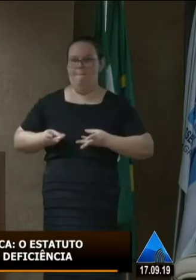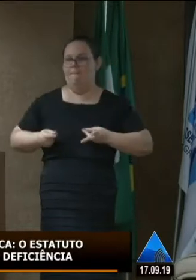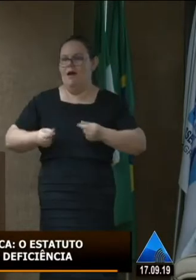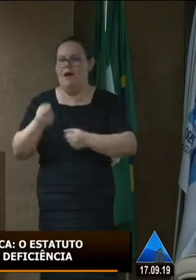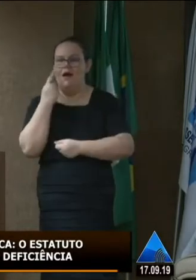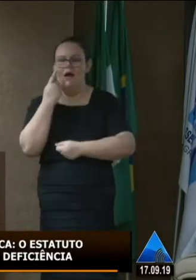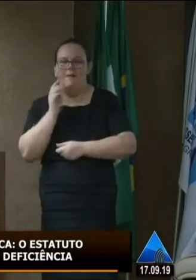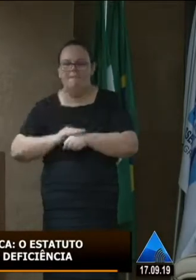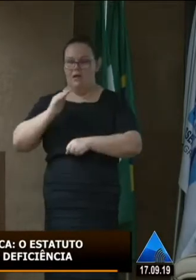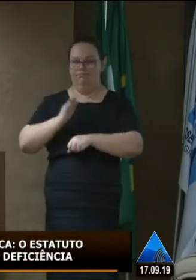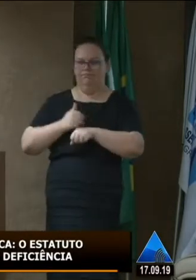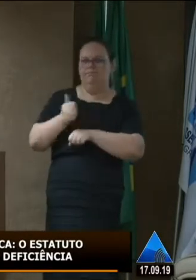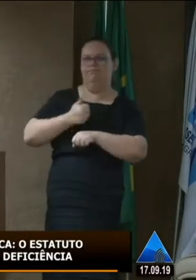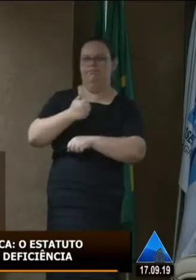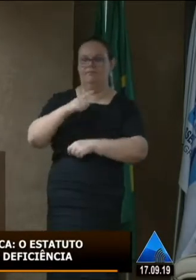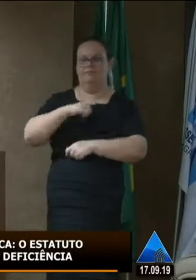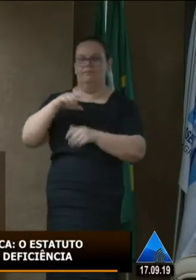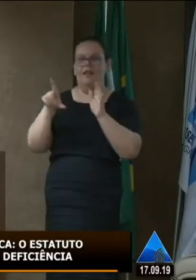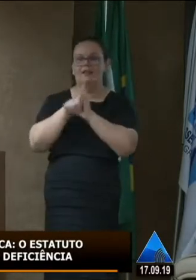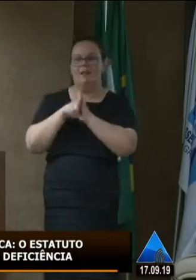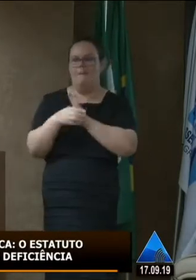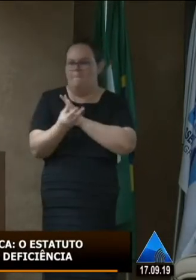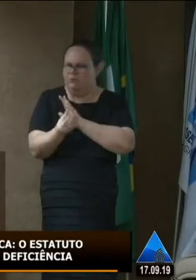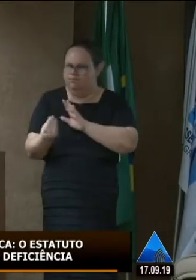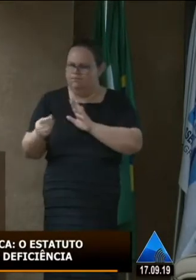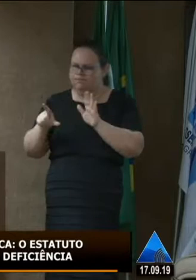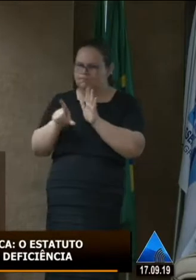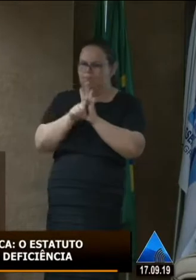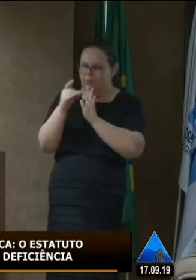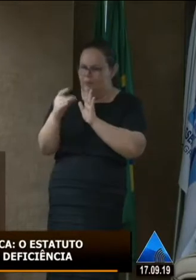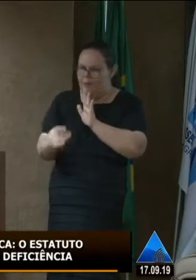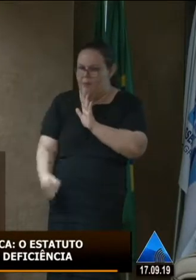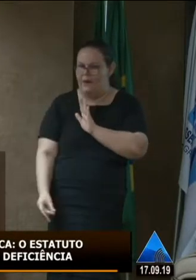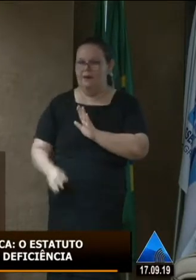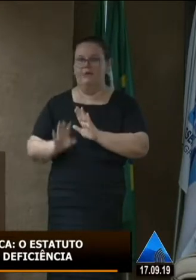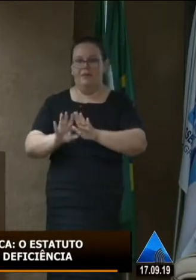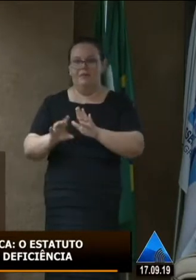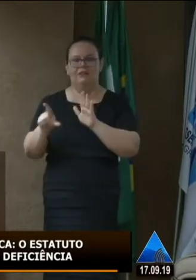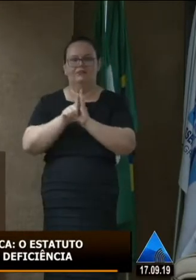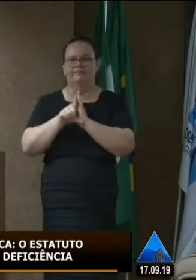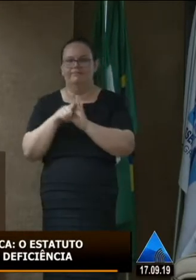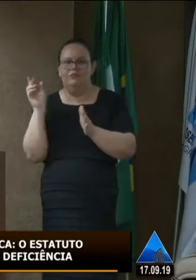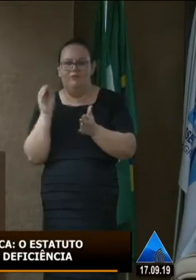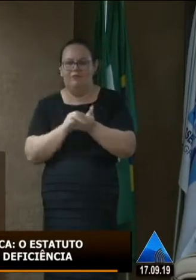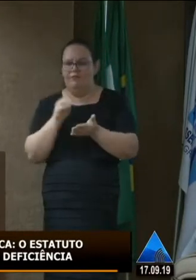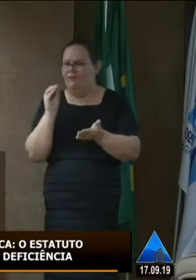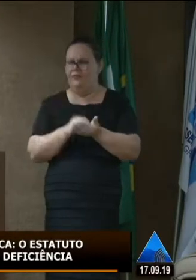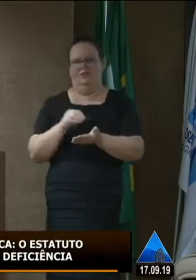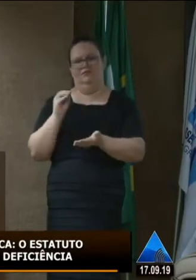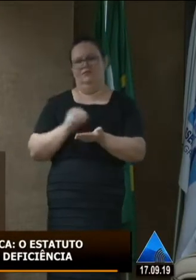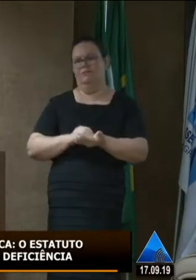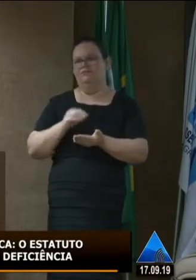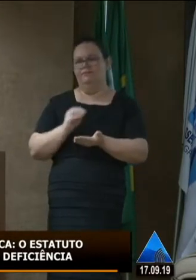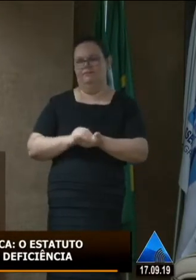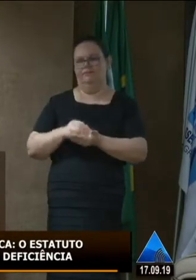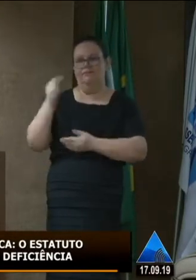atenção melhor nós temos leis bastante leis como já foi dito aqui mas elas estão falhas quer ver